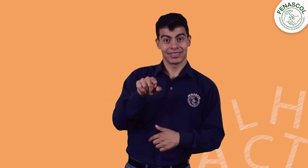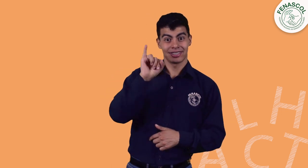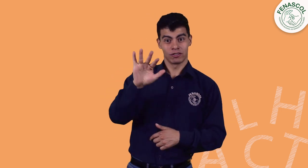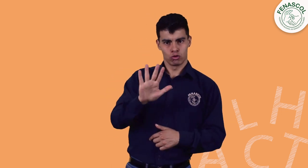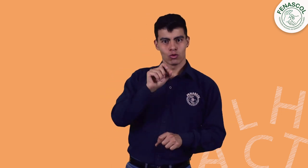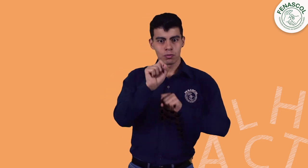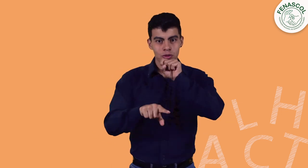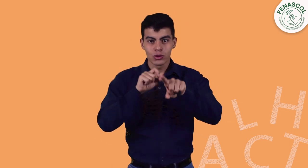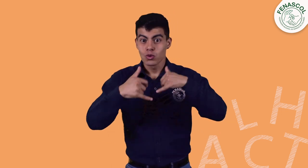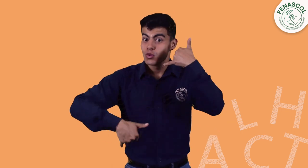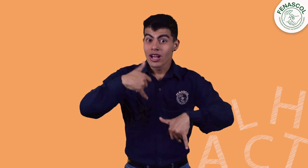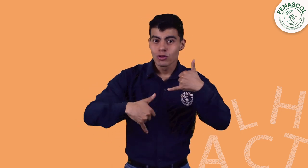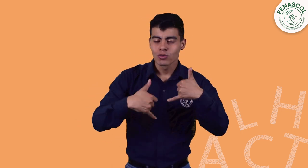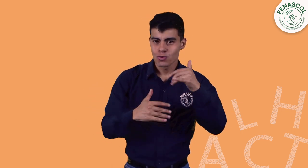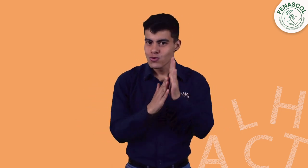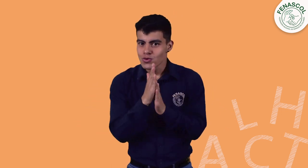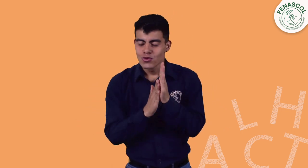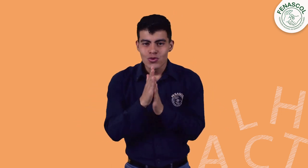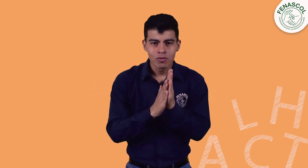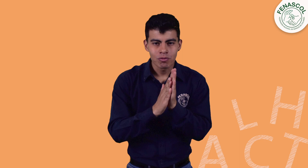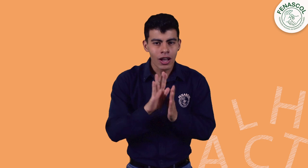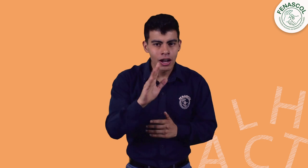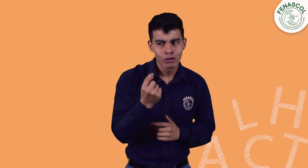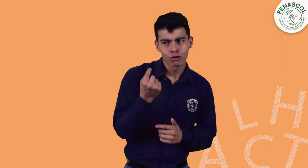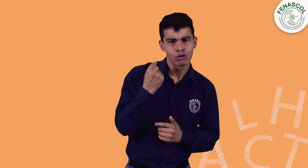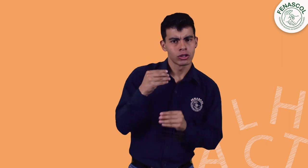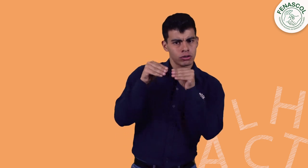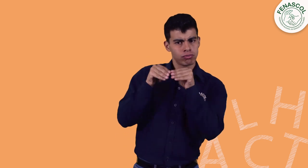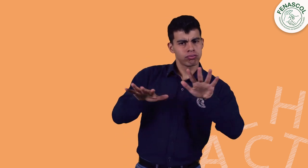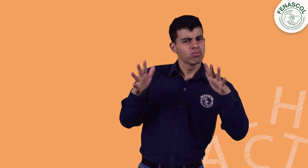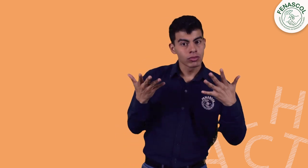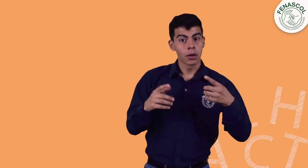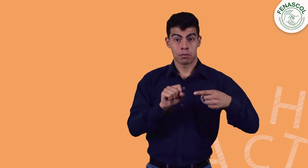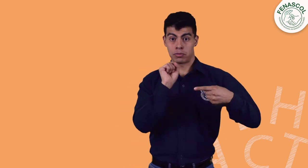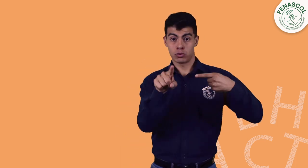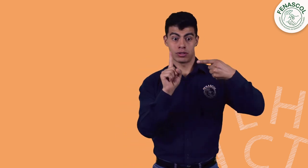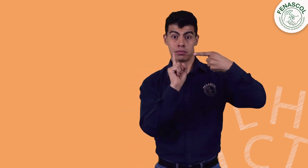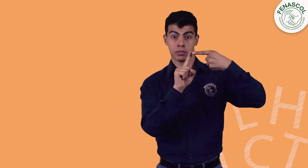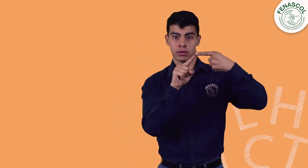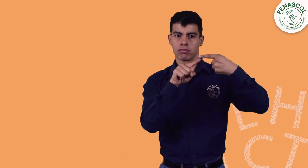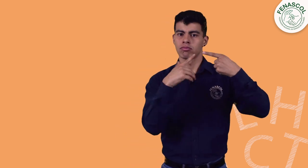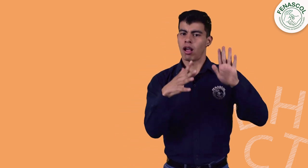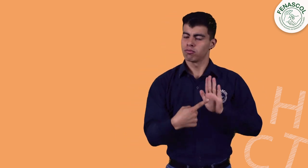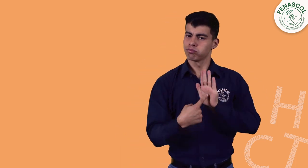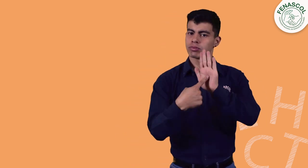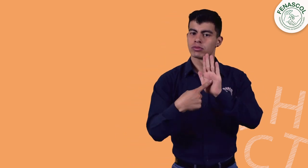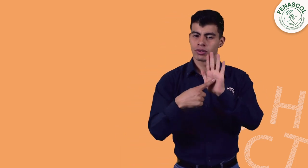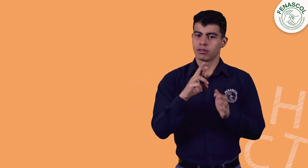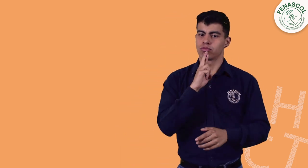Bienvenidos a este espacio de FSI y nuestro juego de trivias. En la entrega pasada ya dimos respuesta a la primera pregunta. El día de hoy